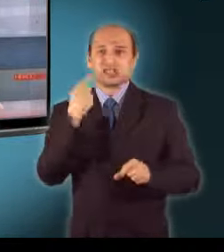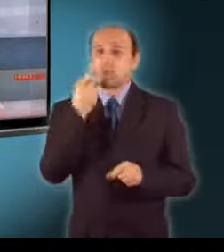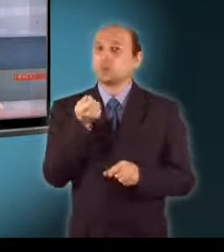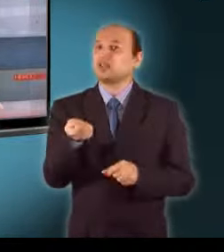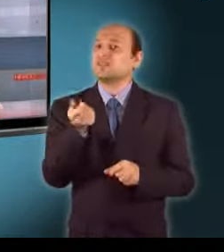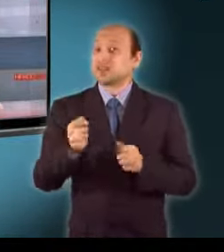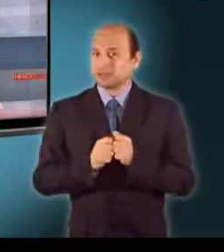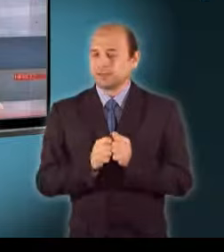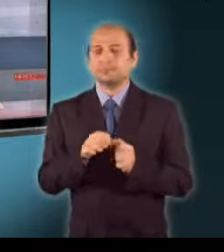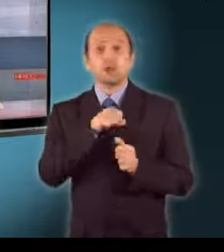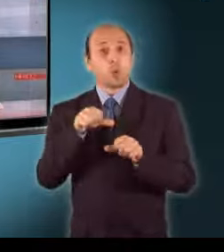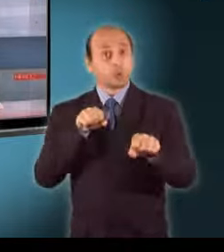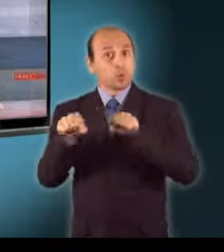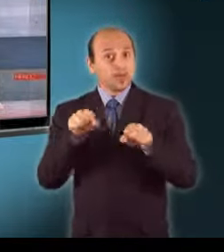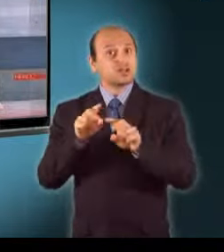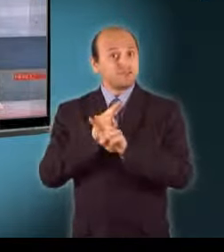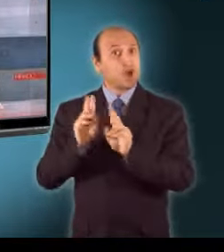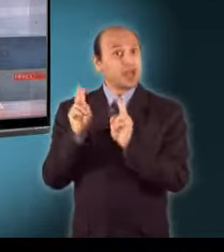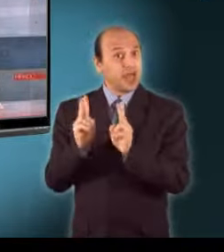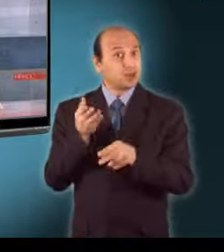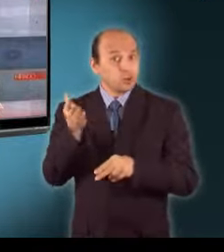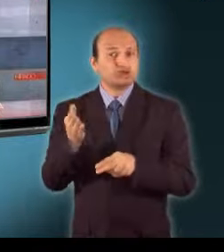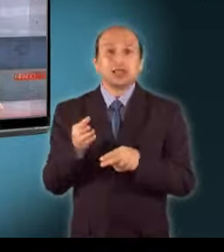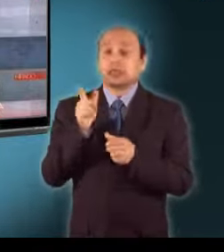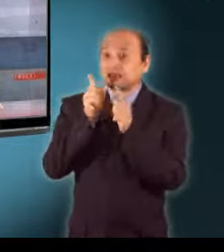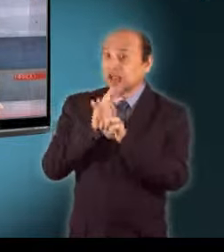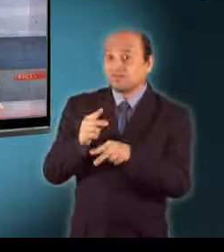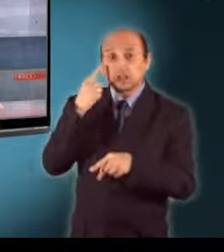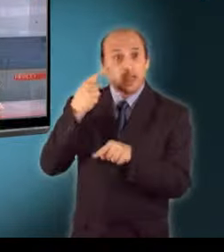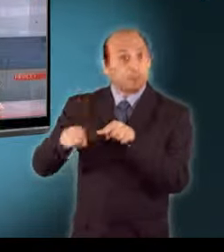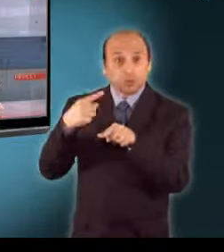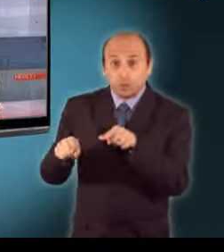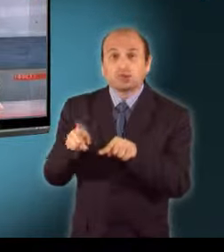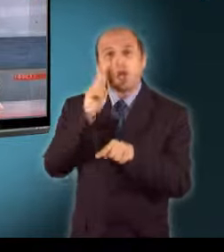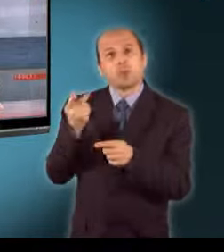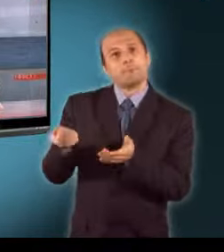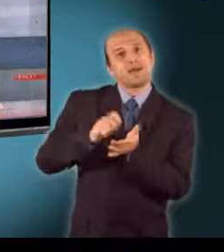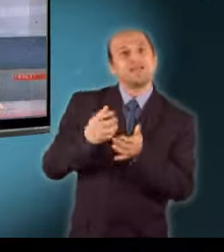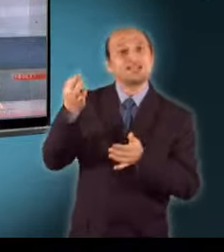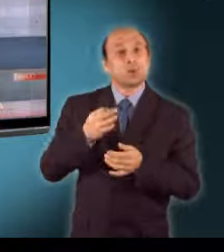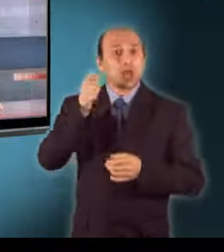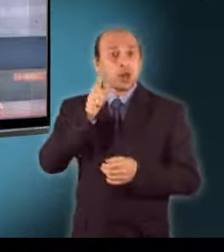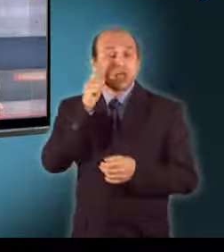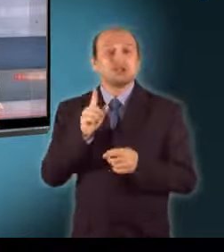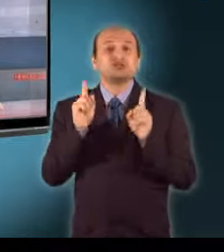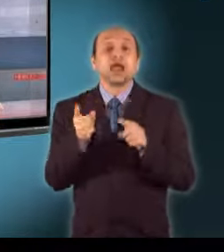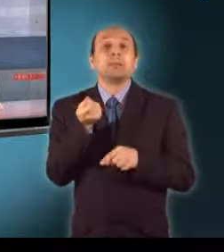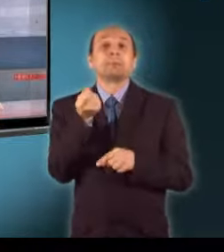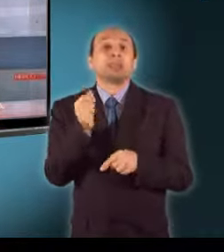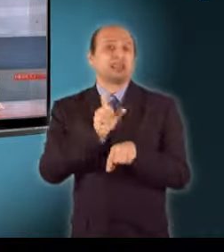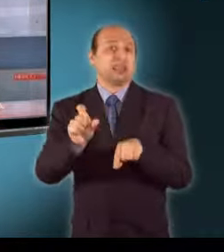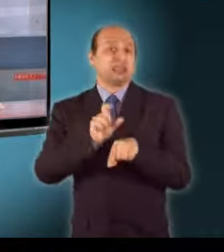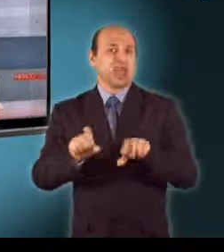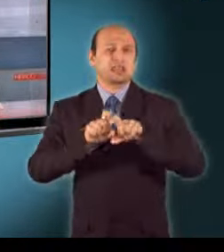önkormányzatoknak lehetőségük lenne megvásárolni a bajba jutották lakásait, de pénzhiányra hivatkozva ezt nem, vagy csak